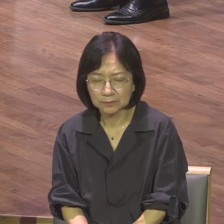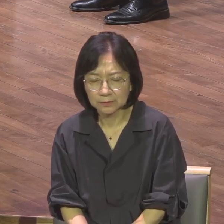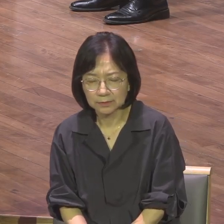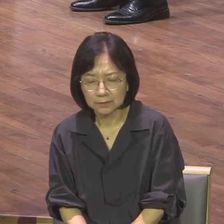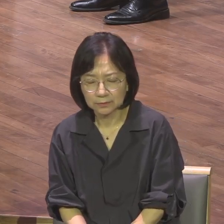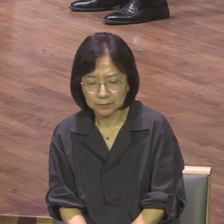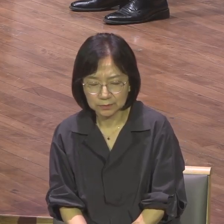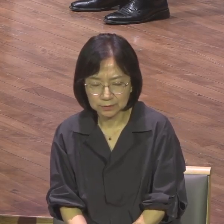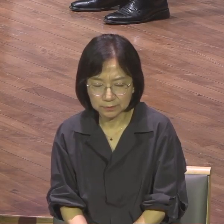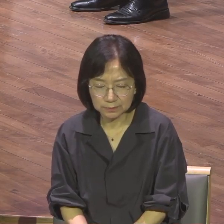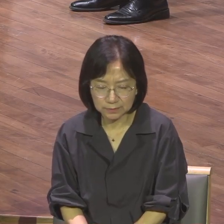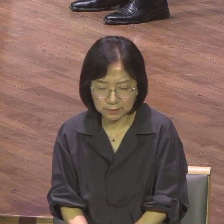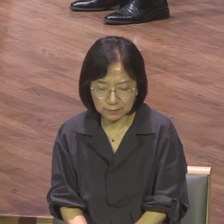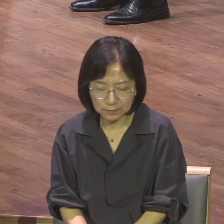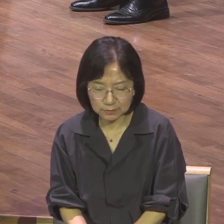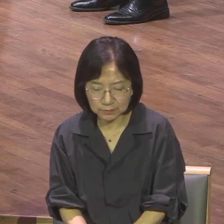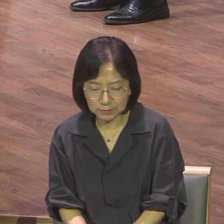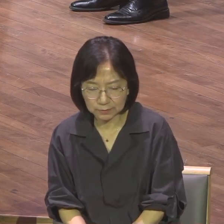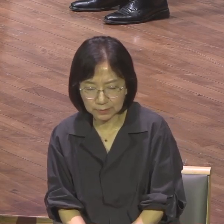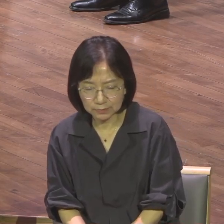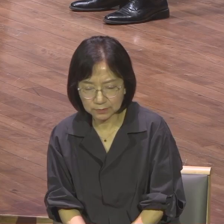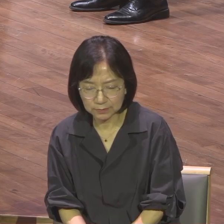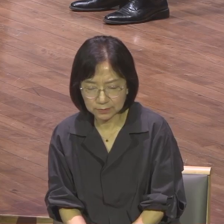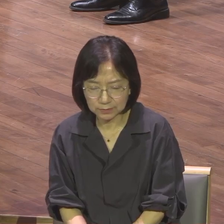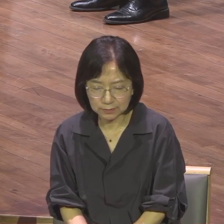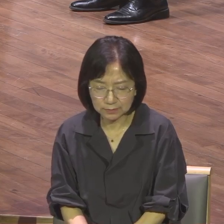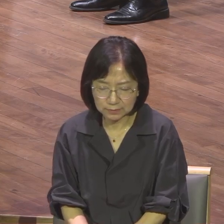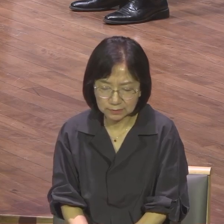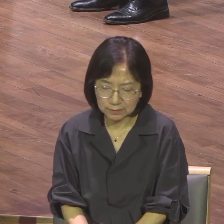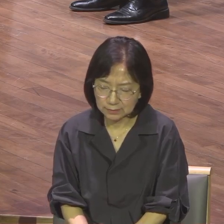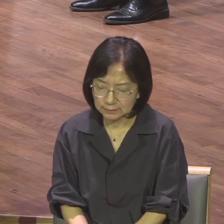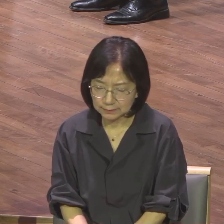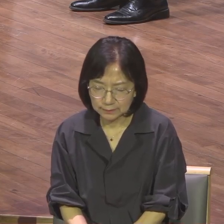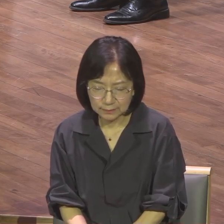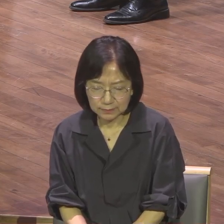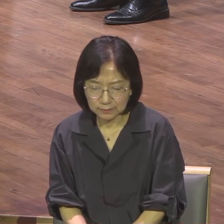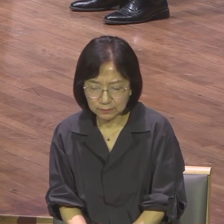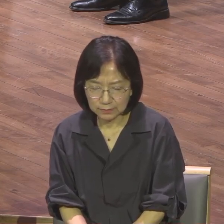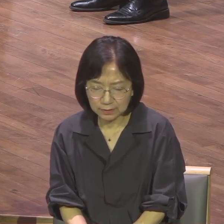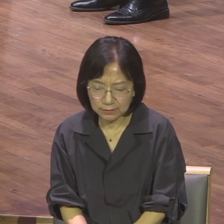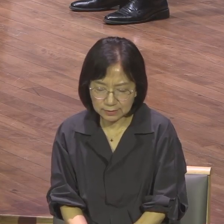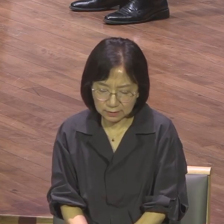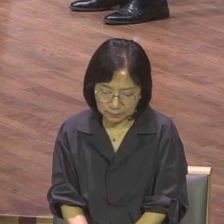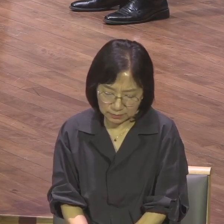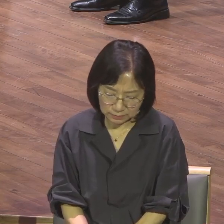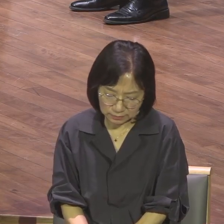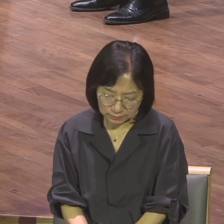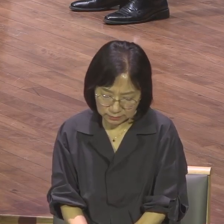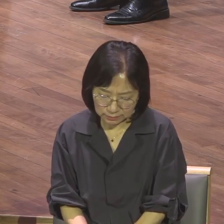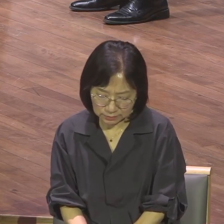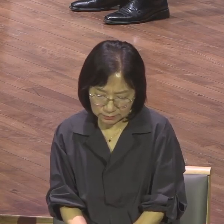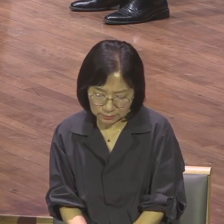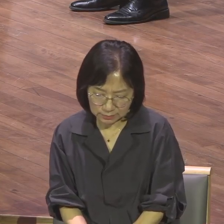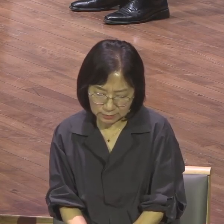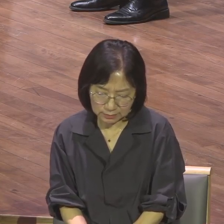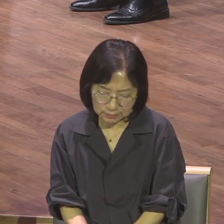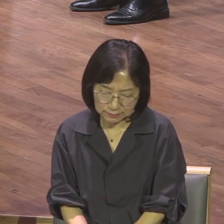살아날 것 이제 나를 통하여 나의 성급과 나의 정보성과 나의 사실이 살아날 수 있도록